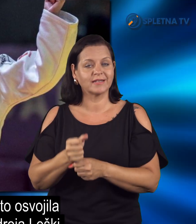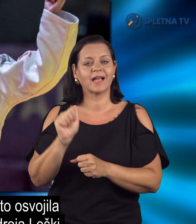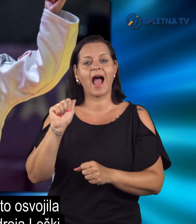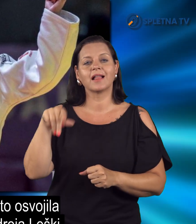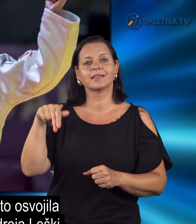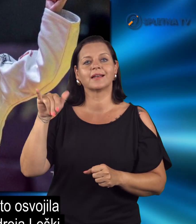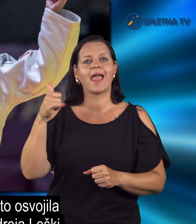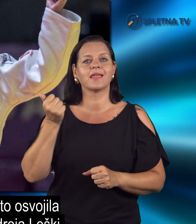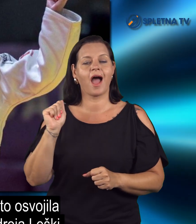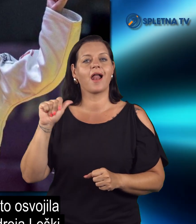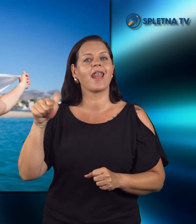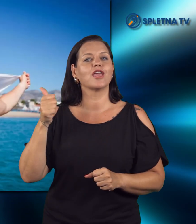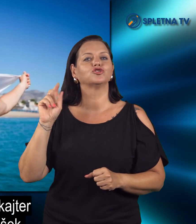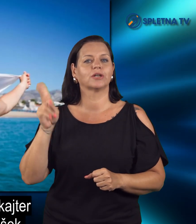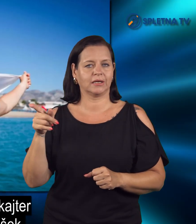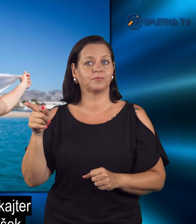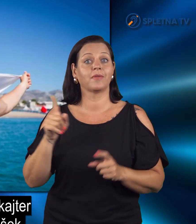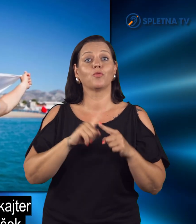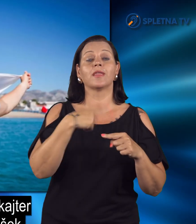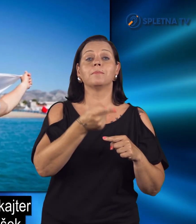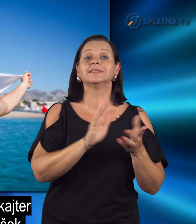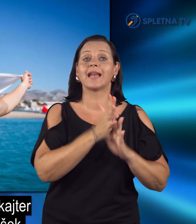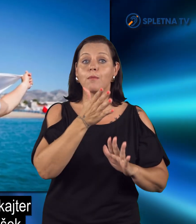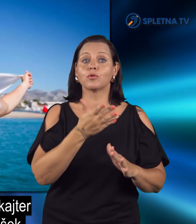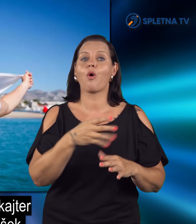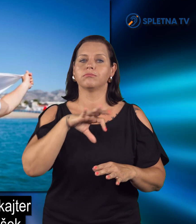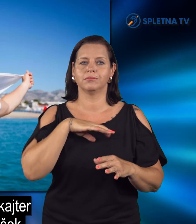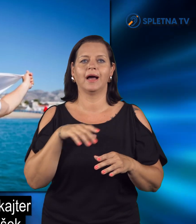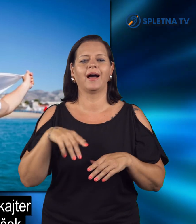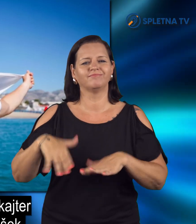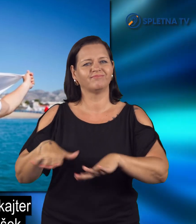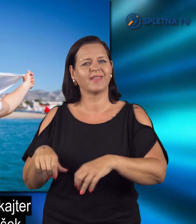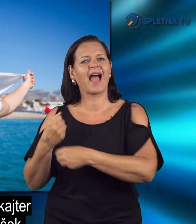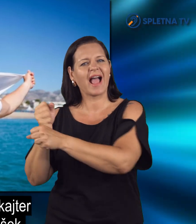judoistka Andreja Leški, srebro pa kajter Toni Vodišek.